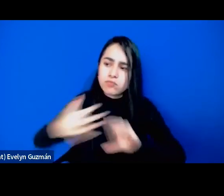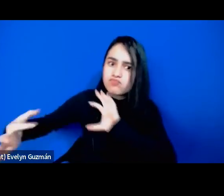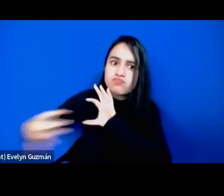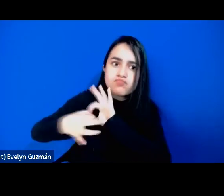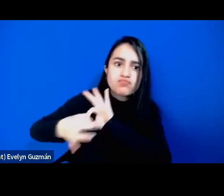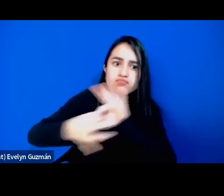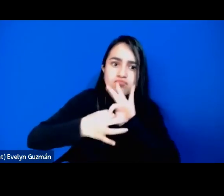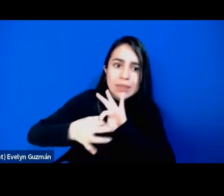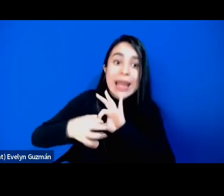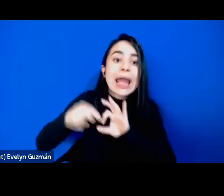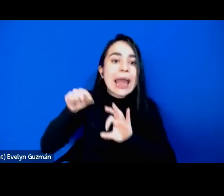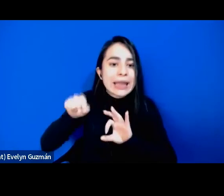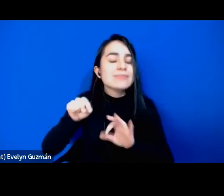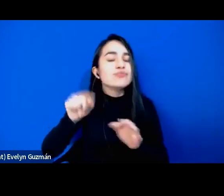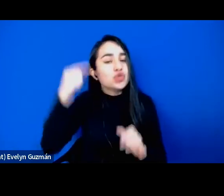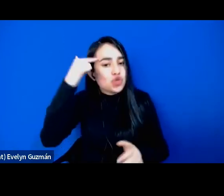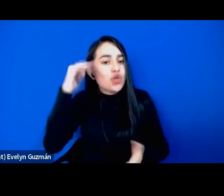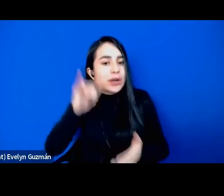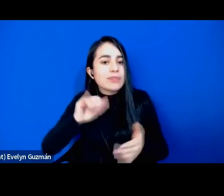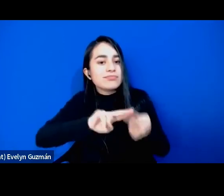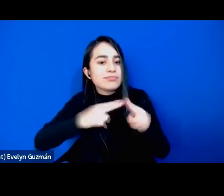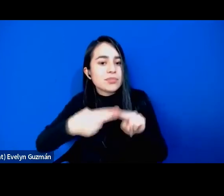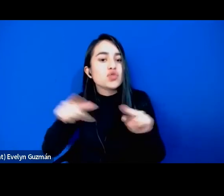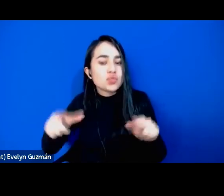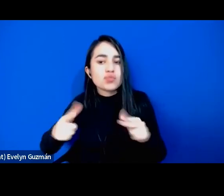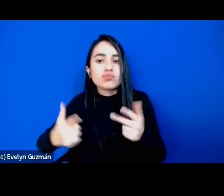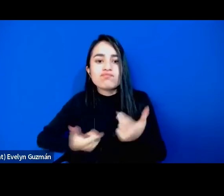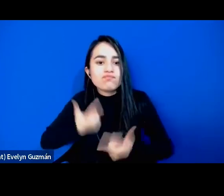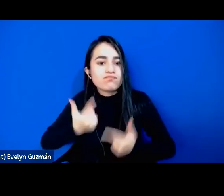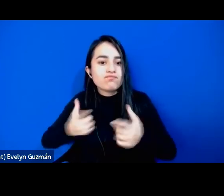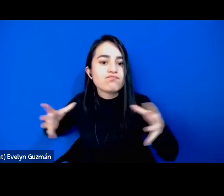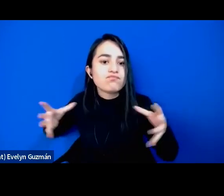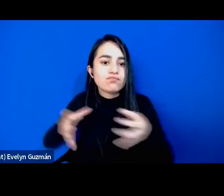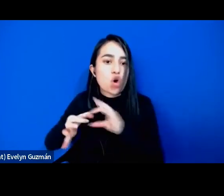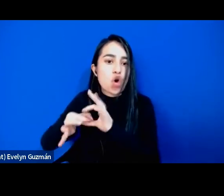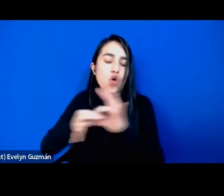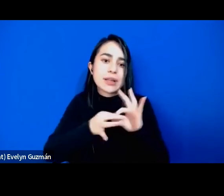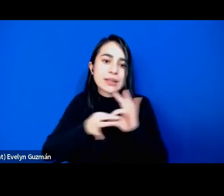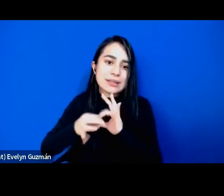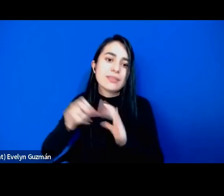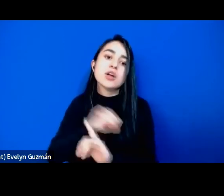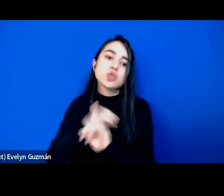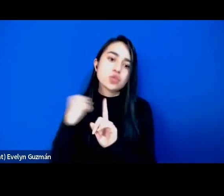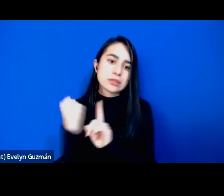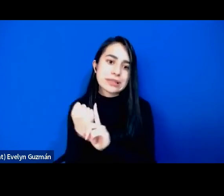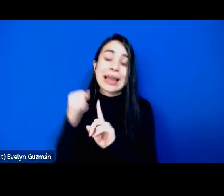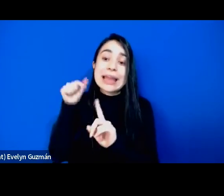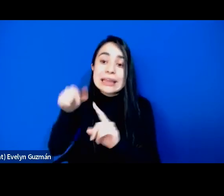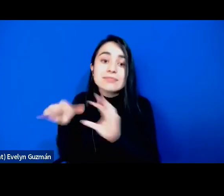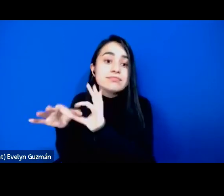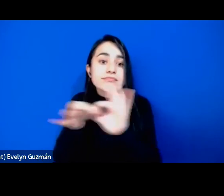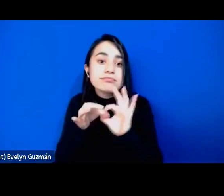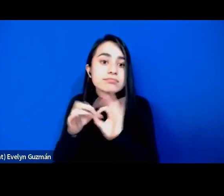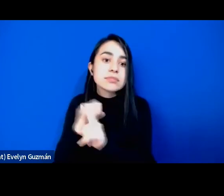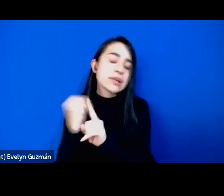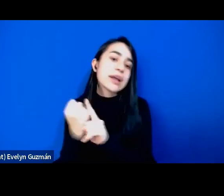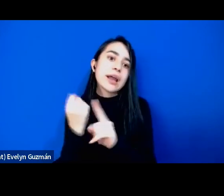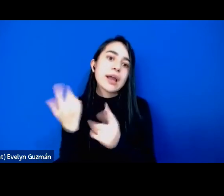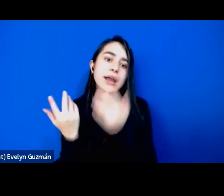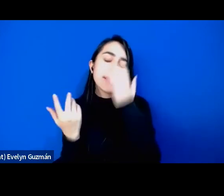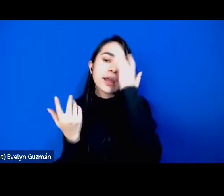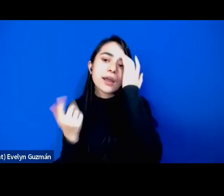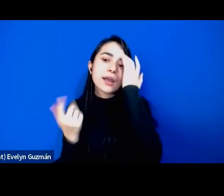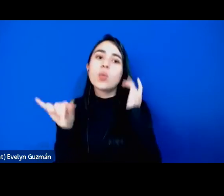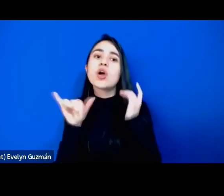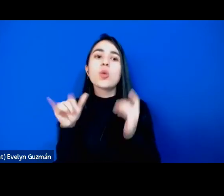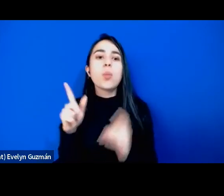sociales. Es decir, si no hacemos luchas sociales colectivas que realmente no solamente cuestionen las lógicas